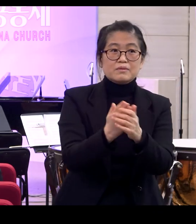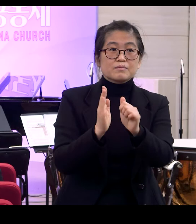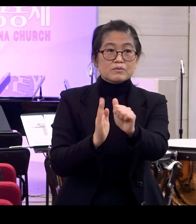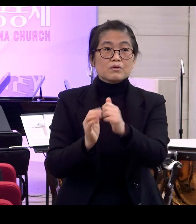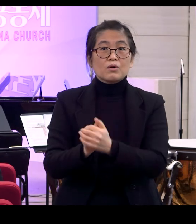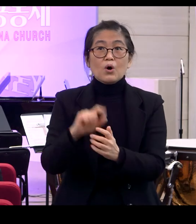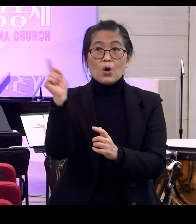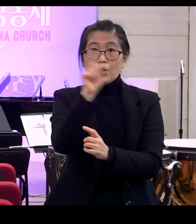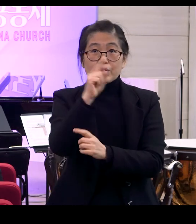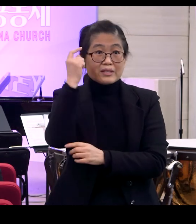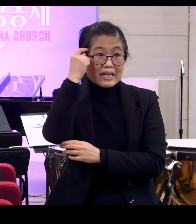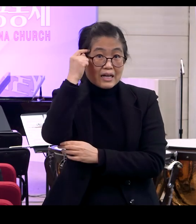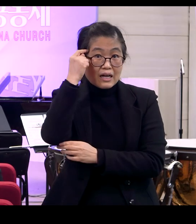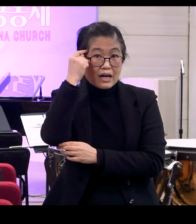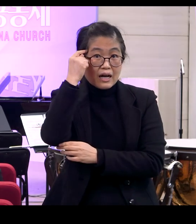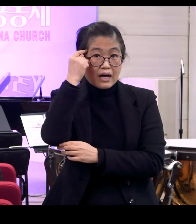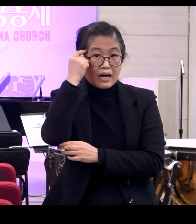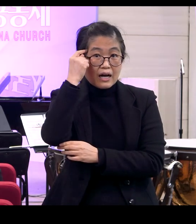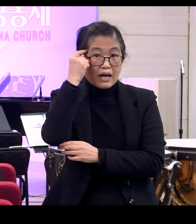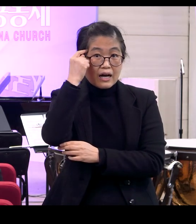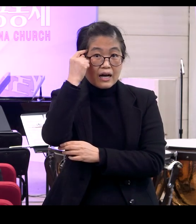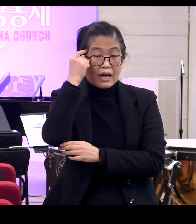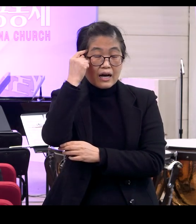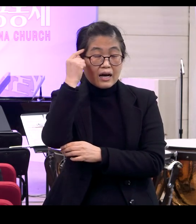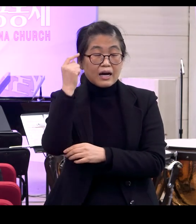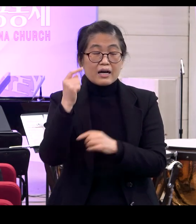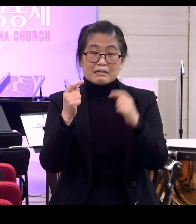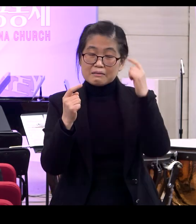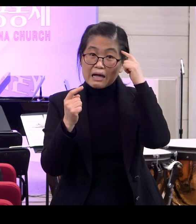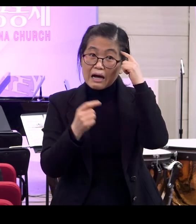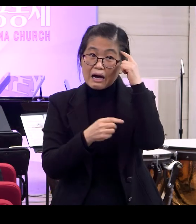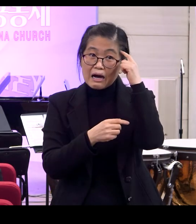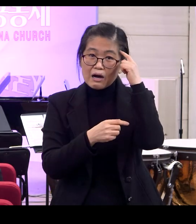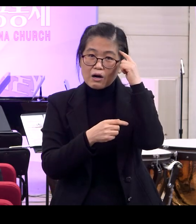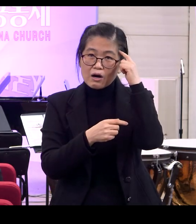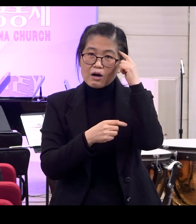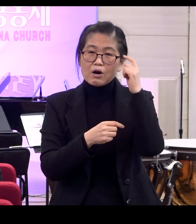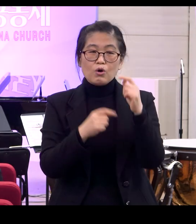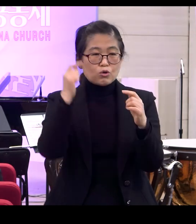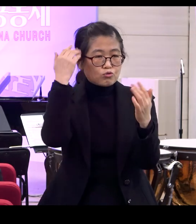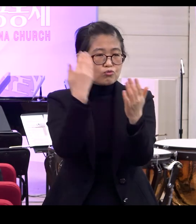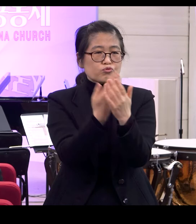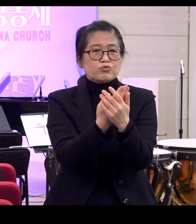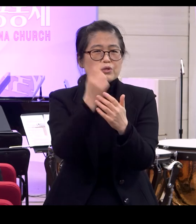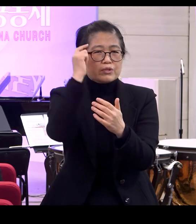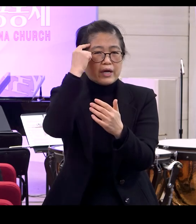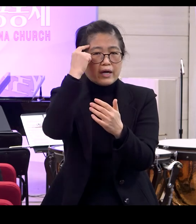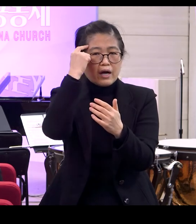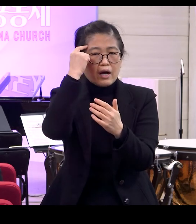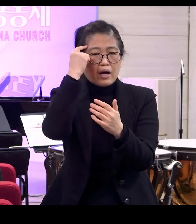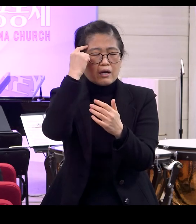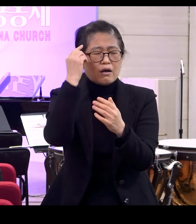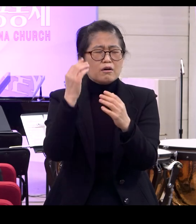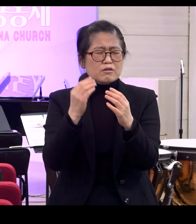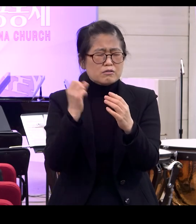어떤 생각에도 우리는요 어떤 충격적인 생각을 갖게 되면요 그 생각이 잡혀버려요